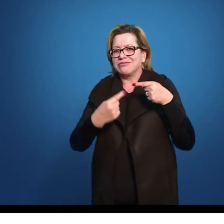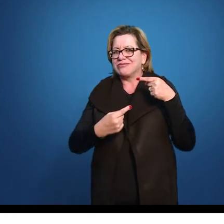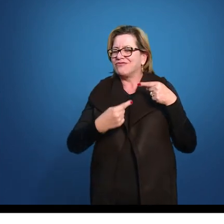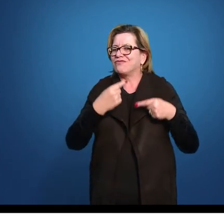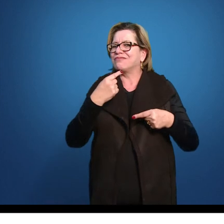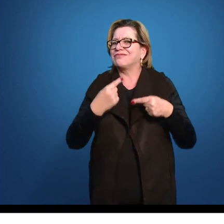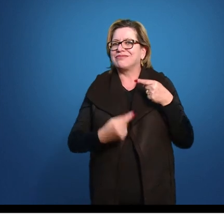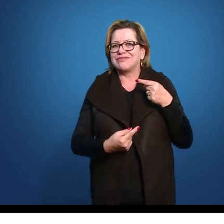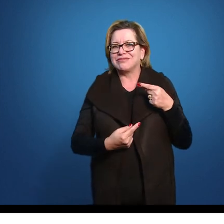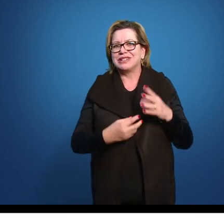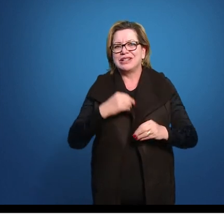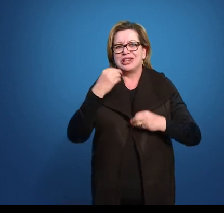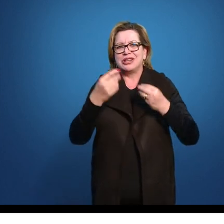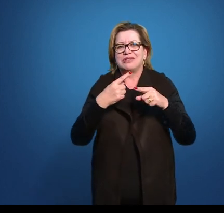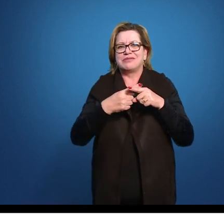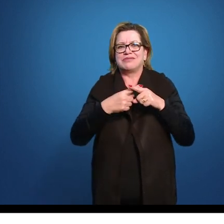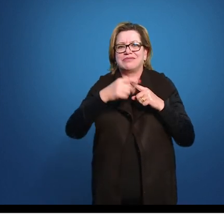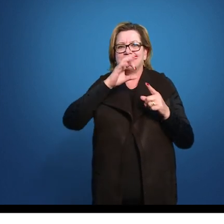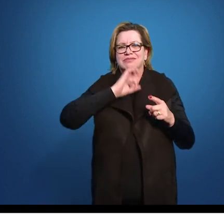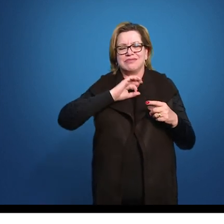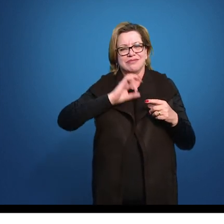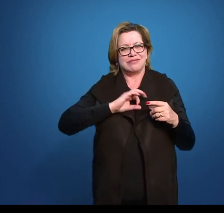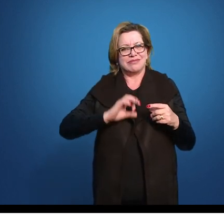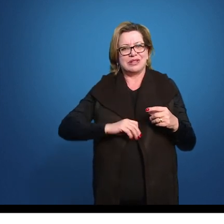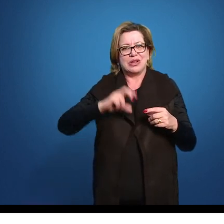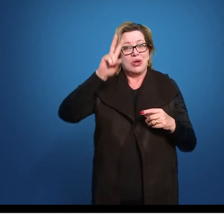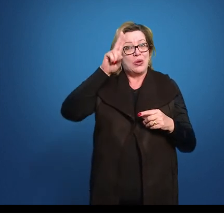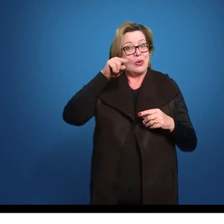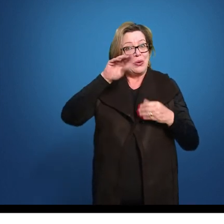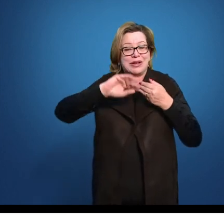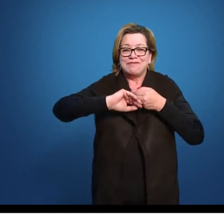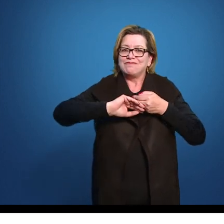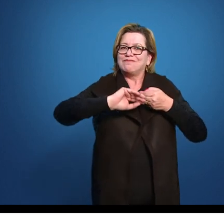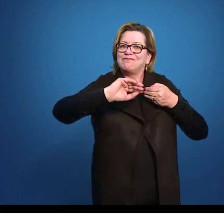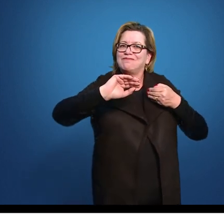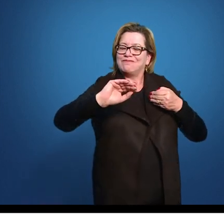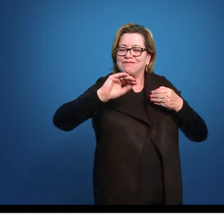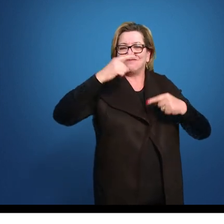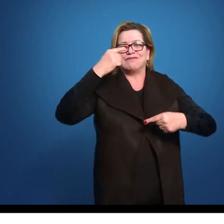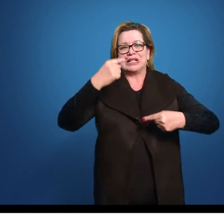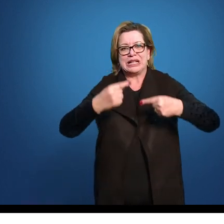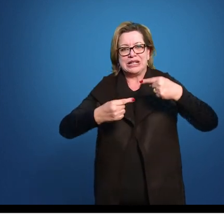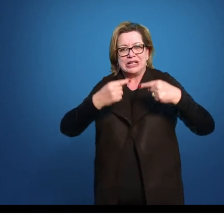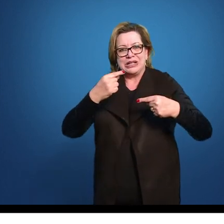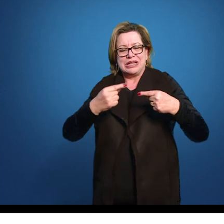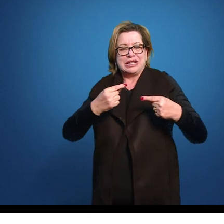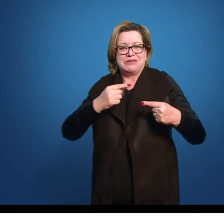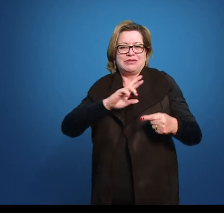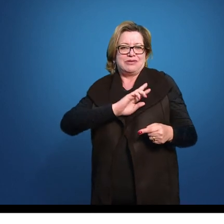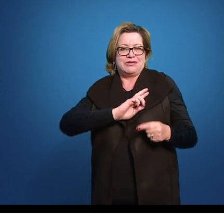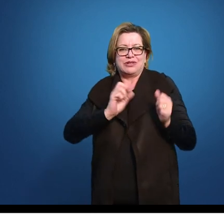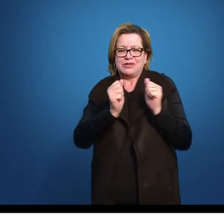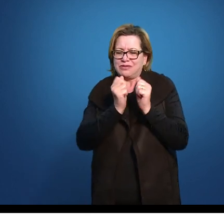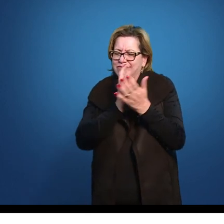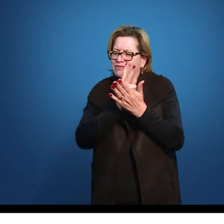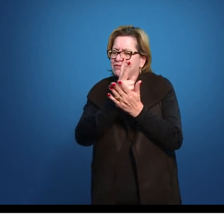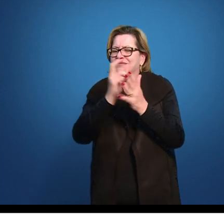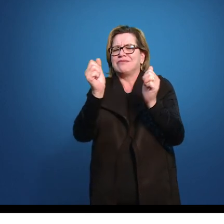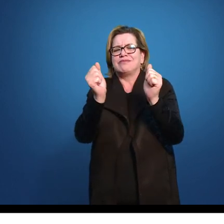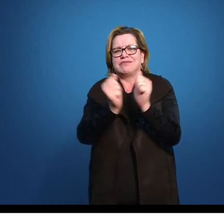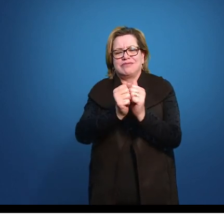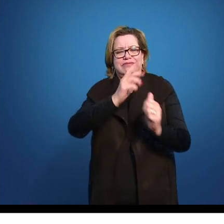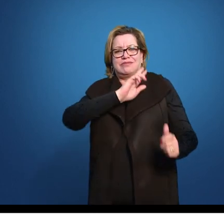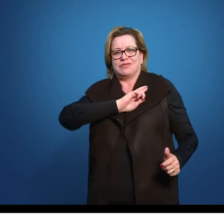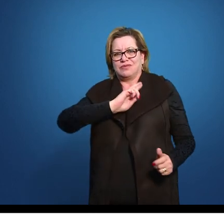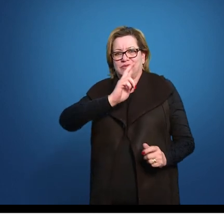o Padre Antônio Vieira Ele nunca vai Separar Essa questão Política Da religioso Ele quer sim Que Portugal